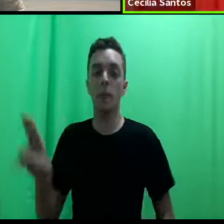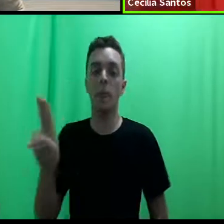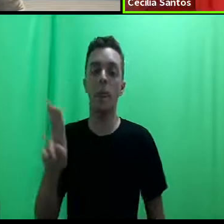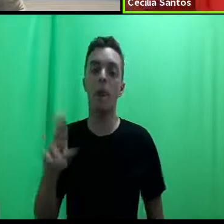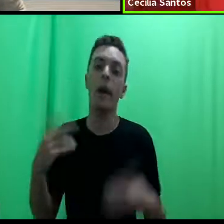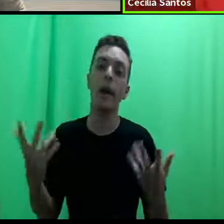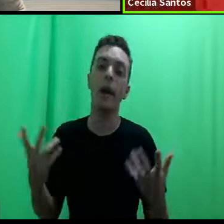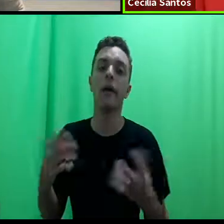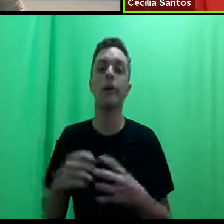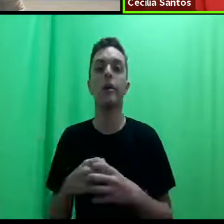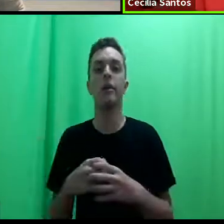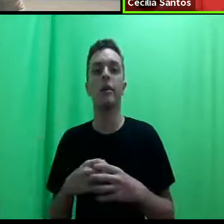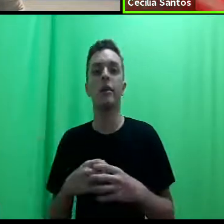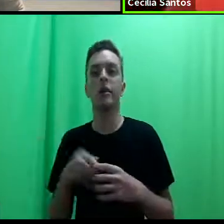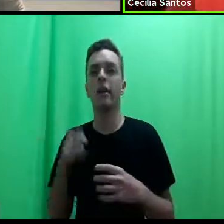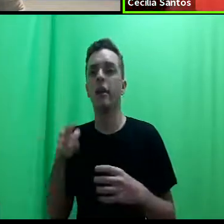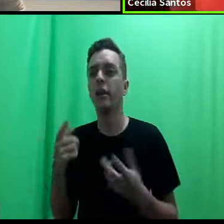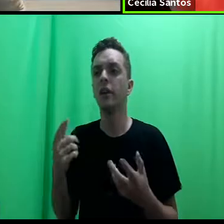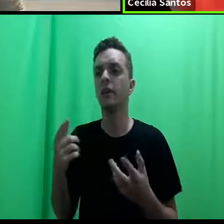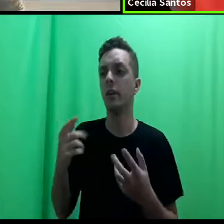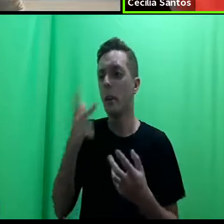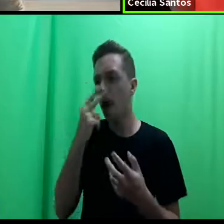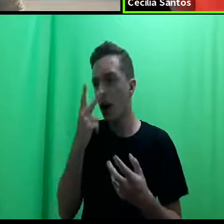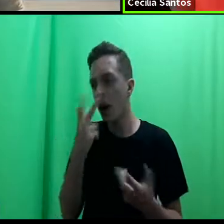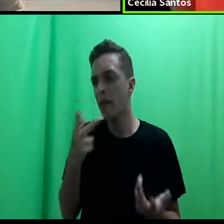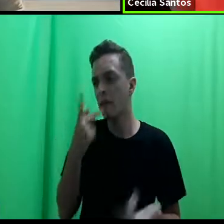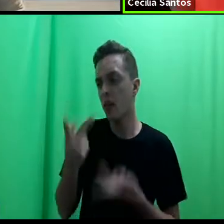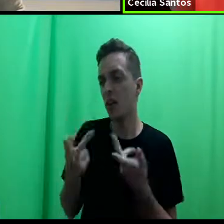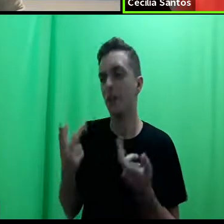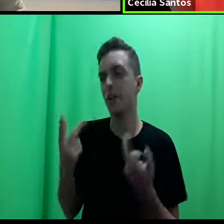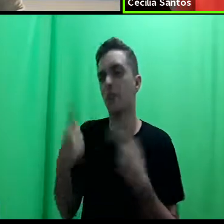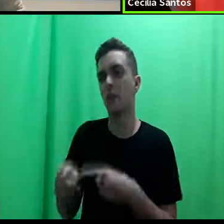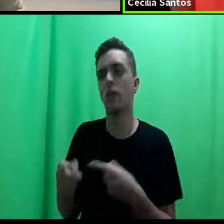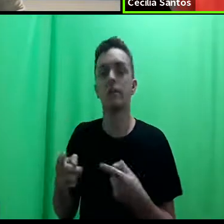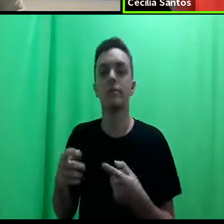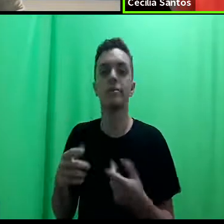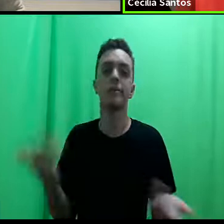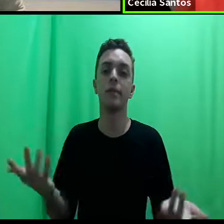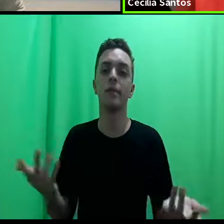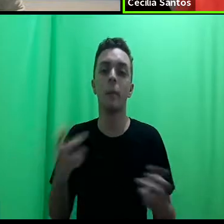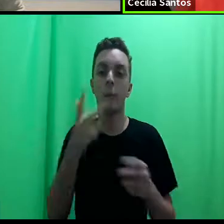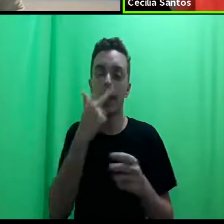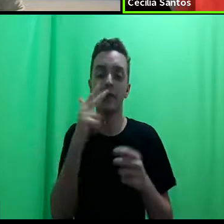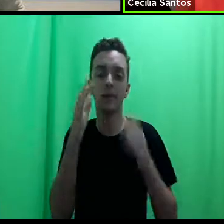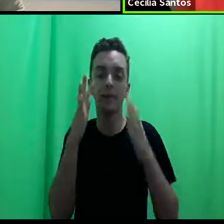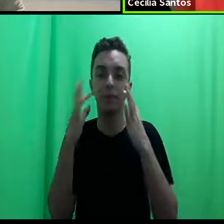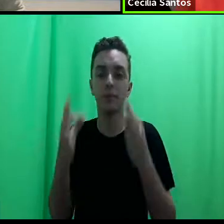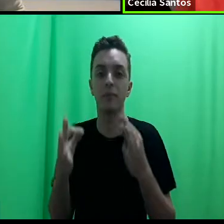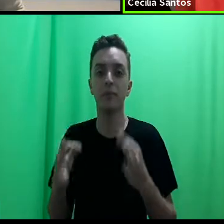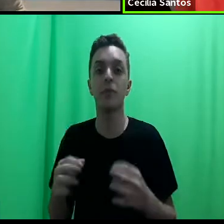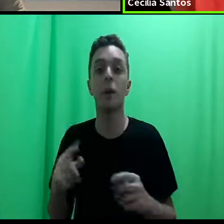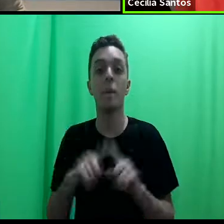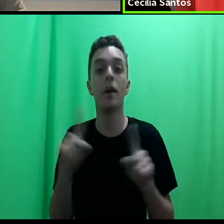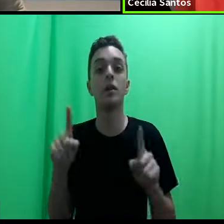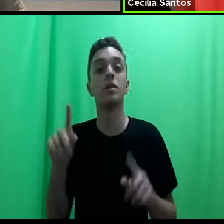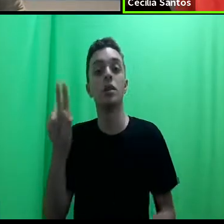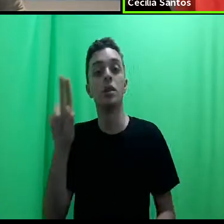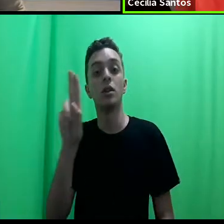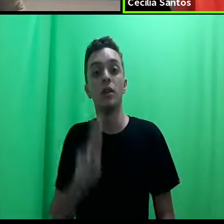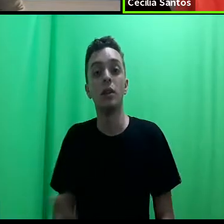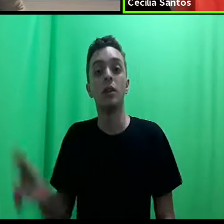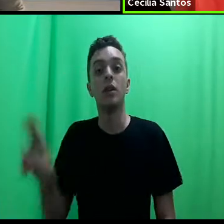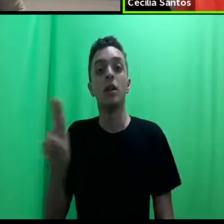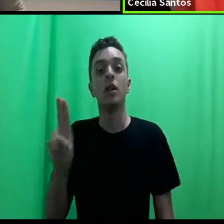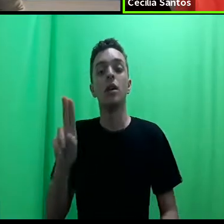caça, as bruxas, isso acontece em todo lugar, eles estão prestando atenção. Mas a universidade, nesse caso,